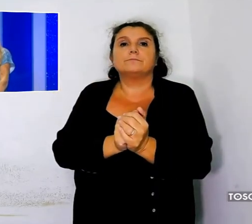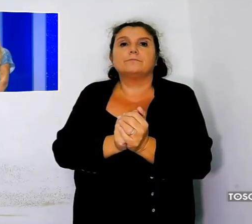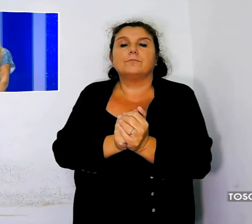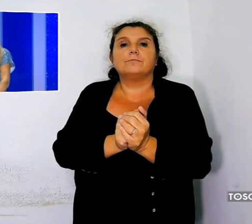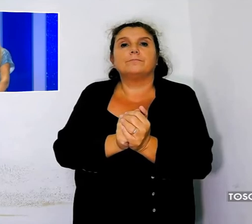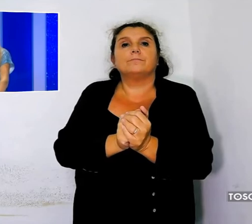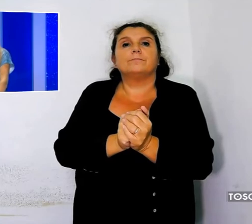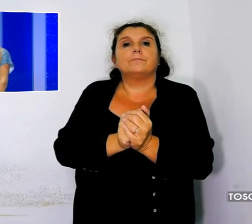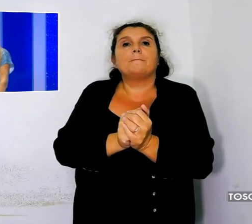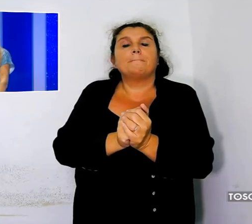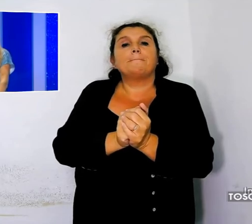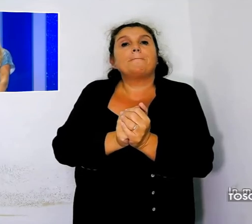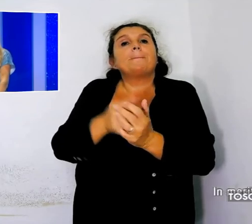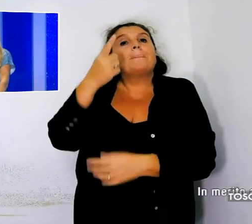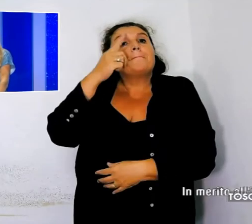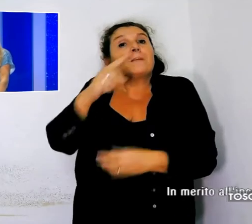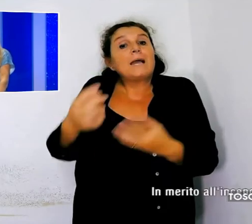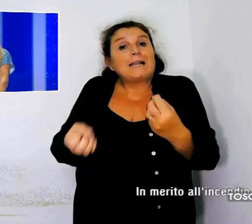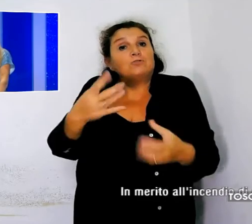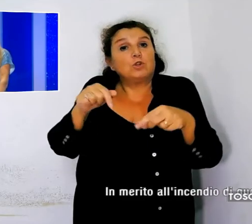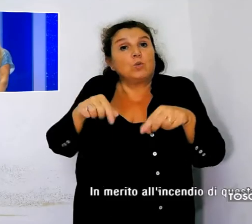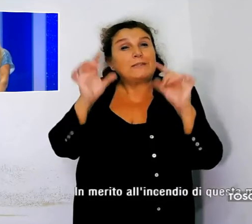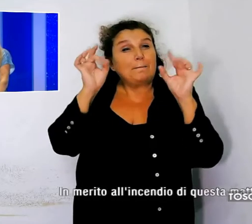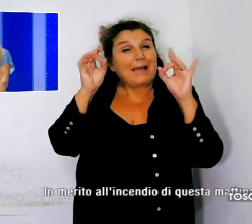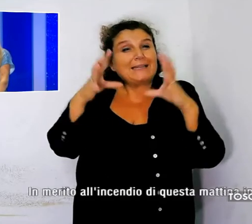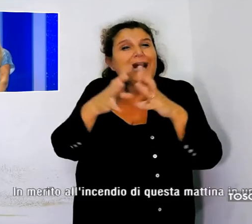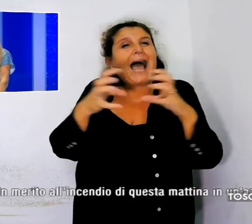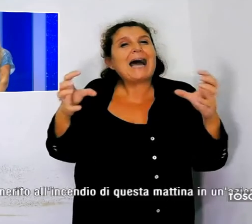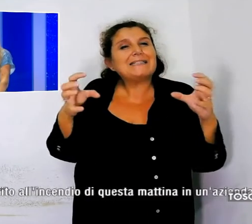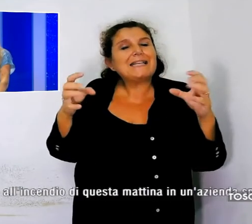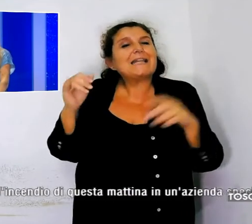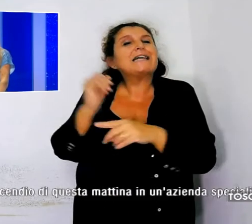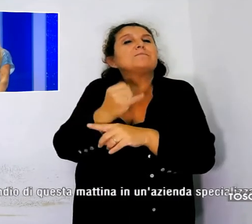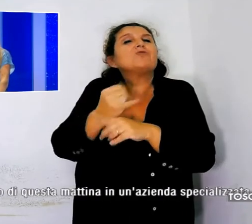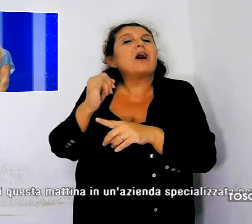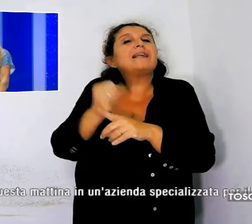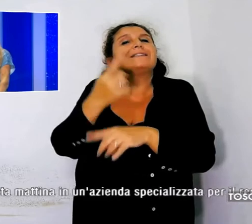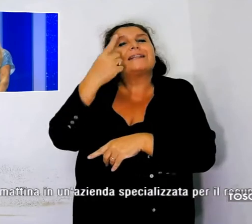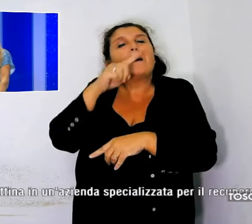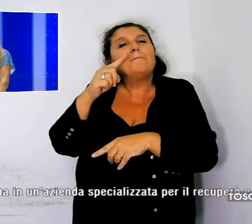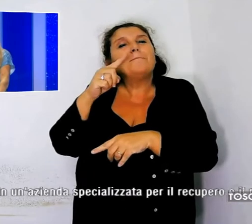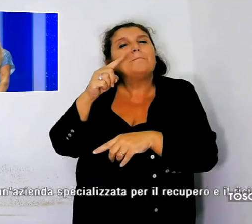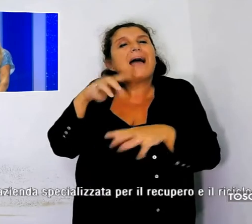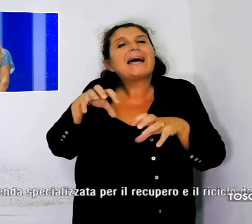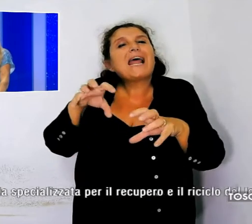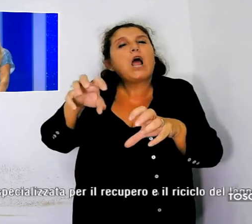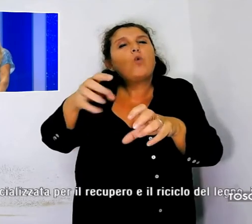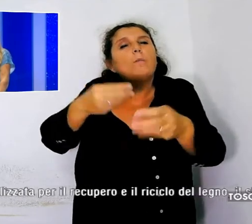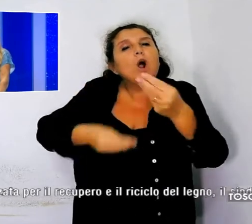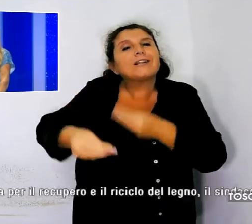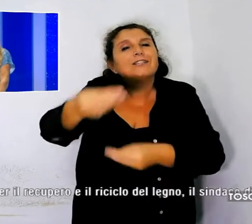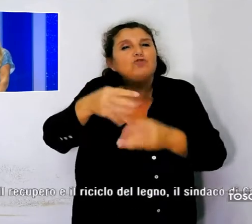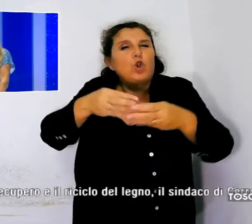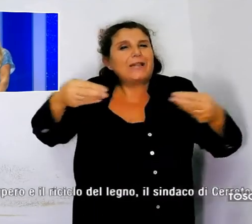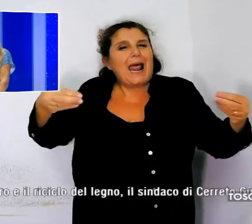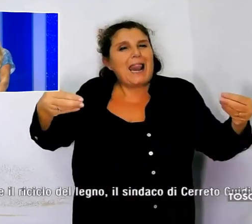In merito all'incendio di questa mattina in un'azienda specializzata per il recupero e riciclo del legno, il